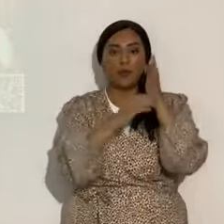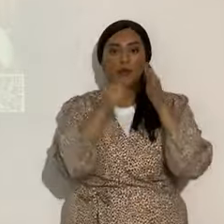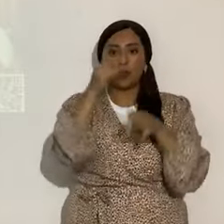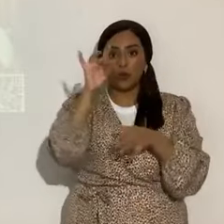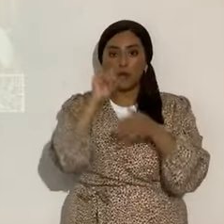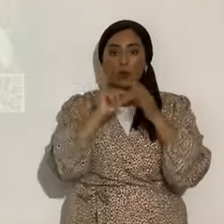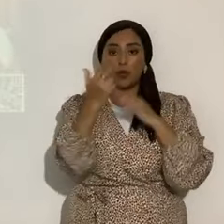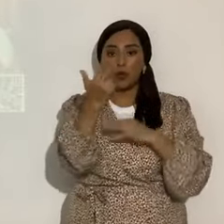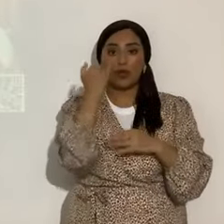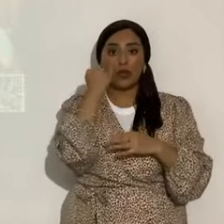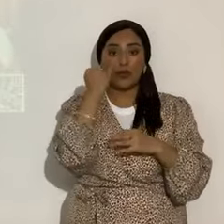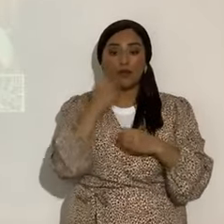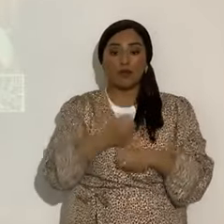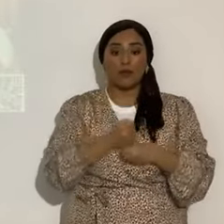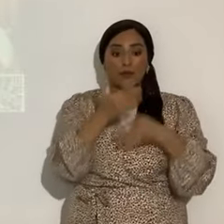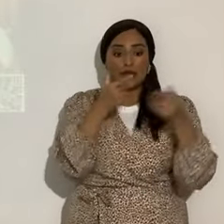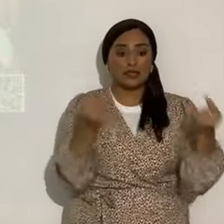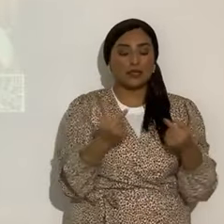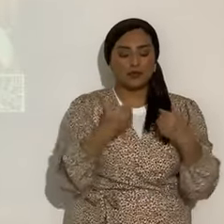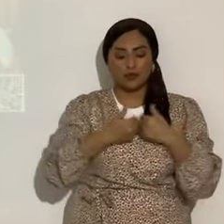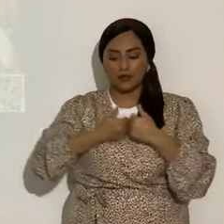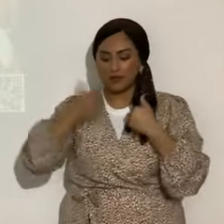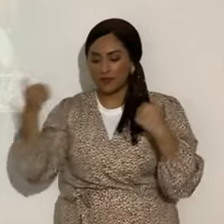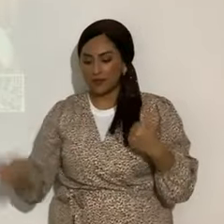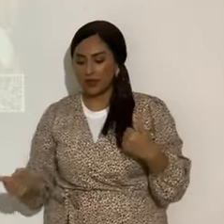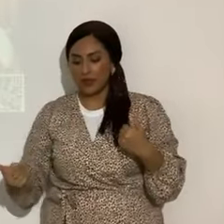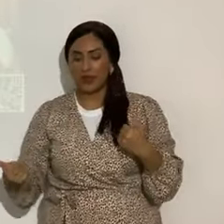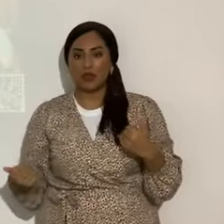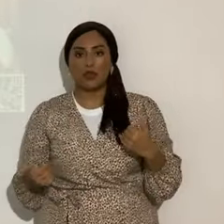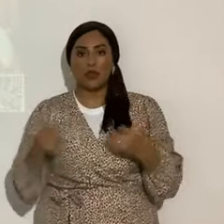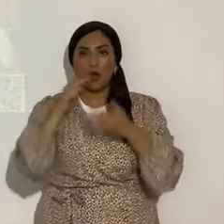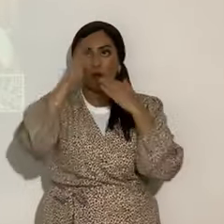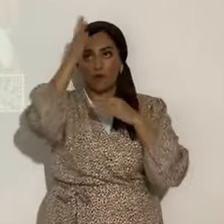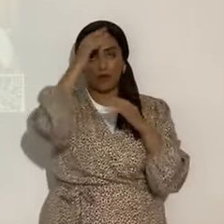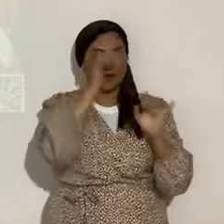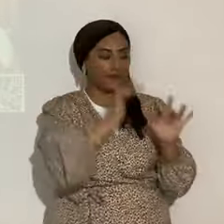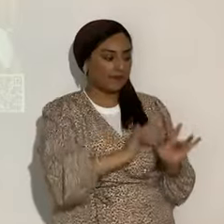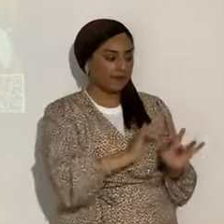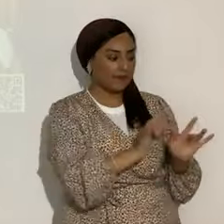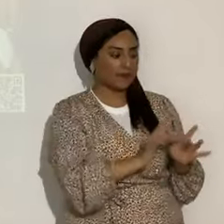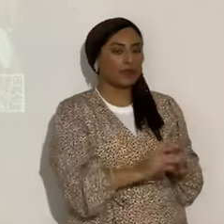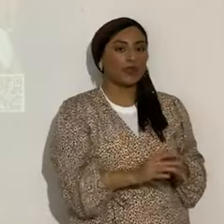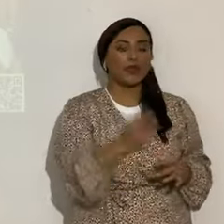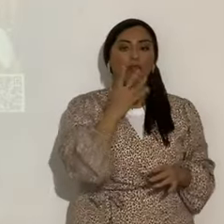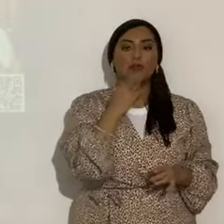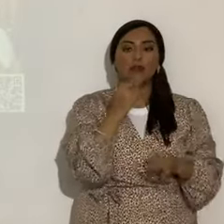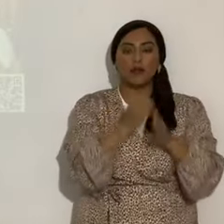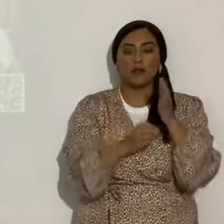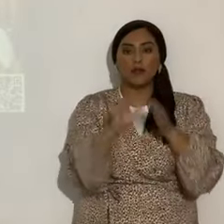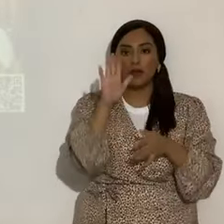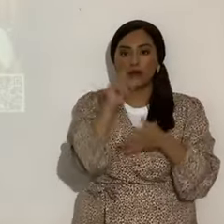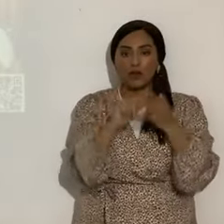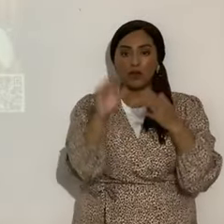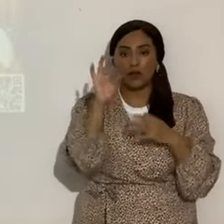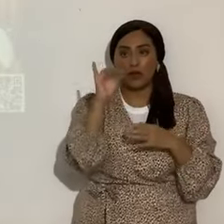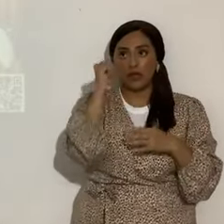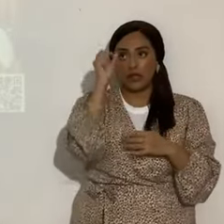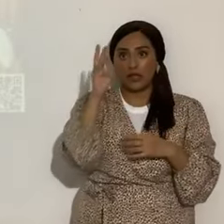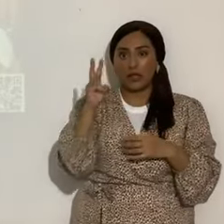el que confiesa sus pecados y se aparta y se va a alcanzar misericordia del Eterno, Hebreos 5, 9, porque Yashu es autor de toda,